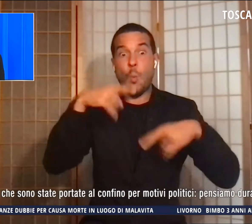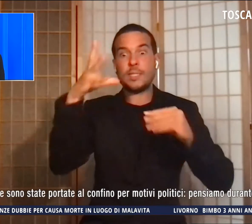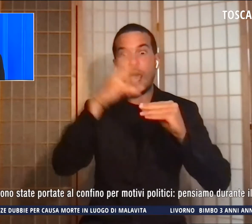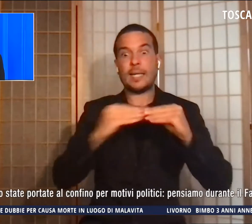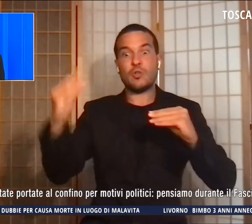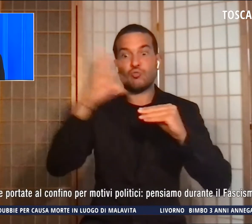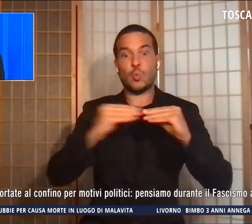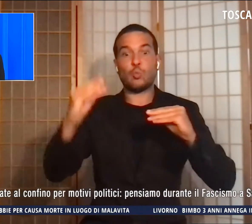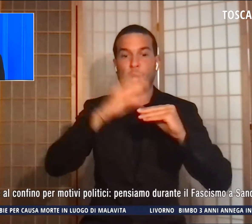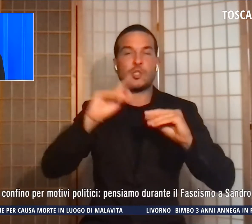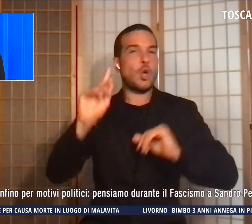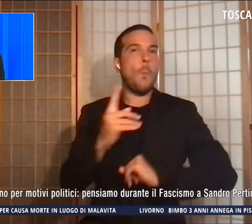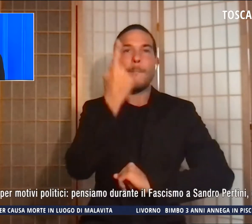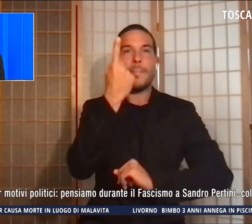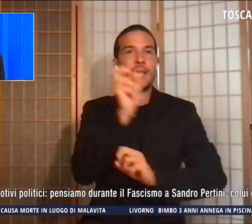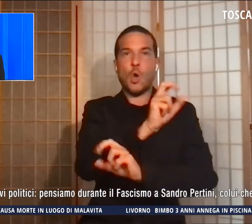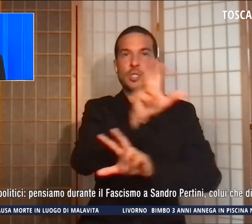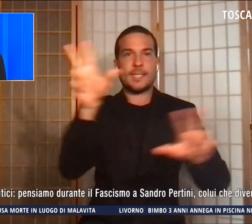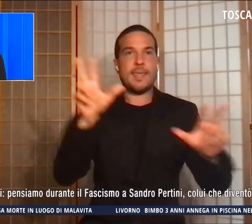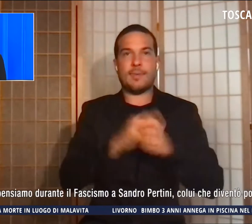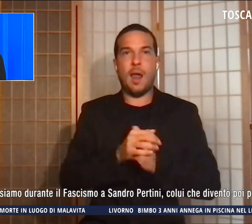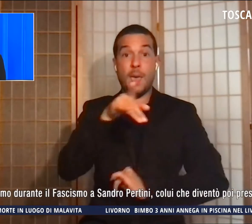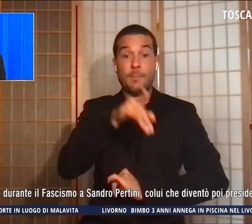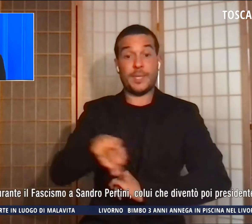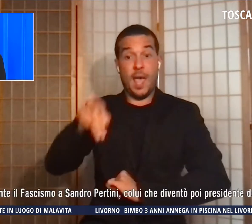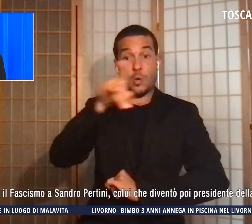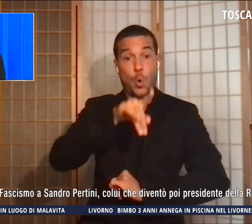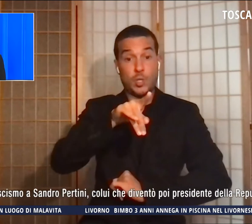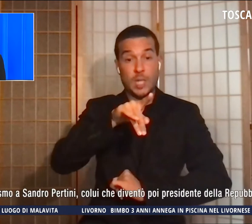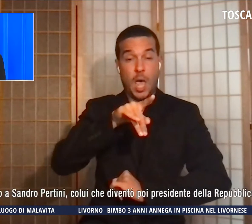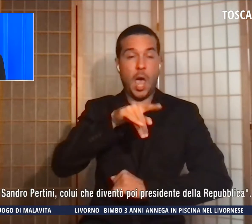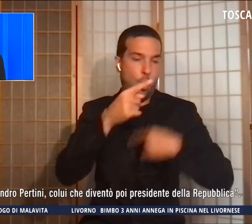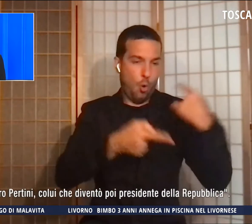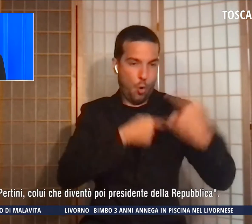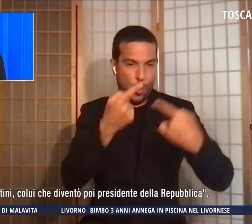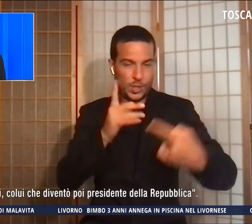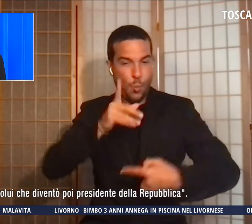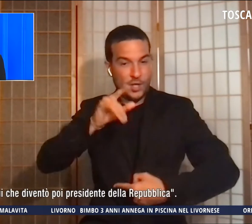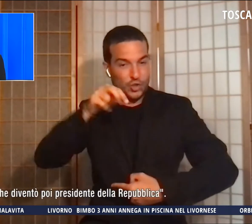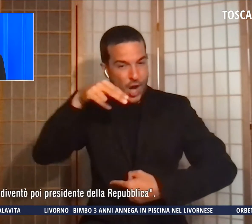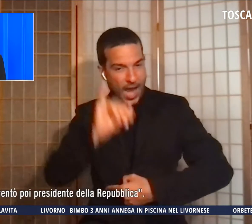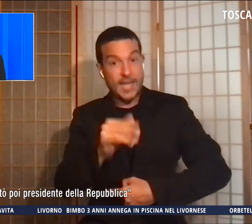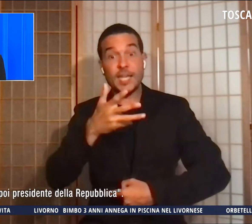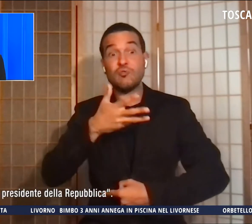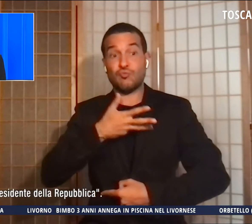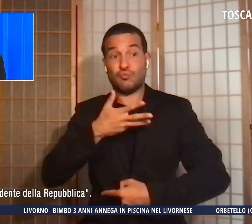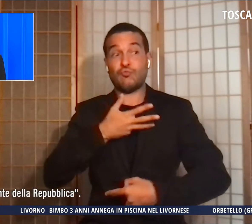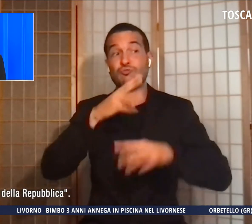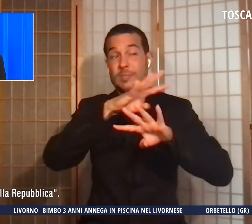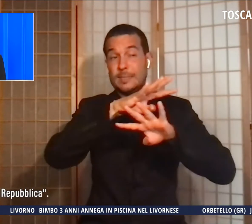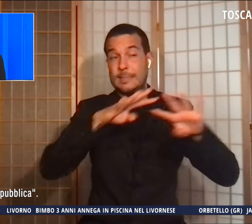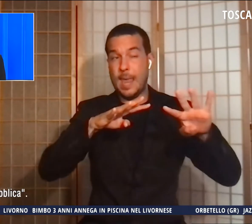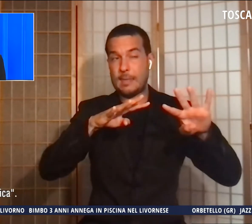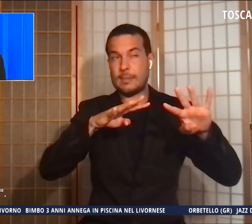segnale. A Pianosa, prosegue Gianni, ci sono stati detenuti non solo per responsabilità e